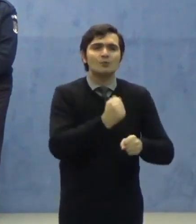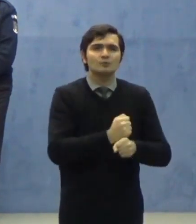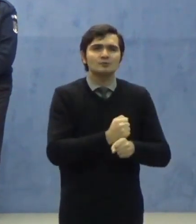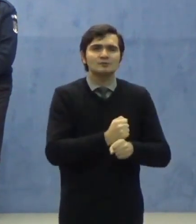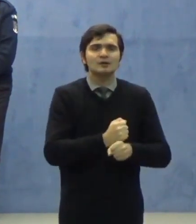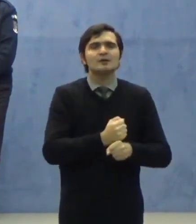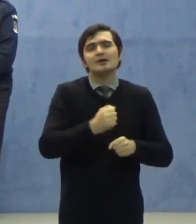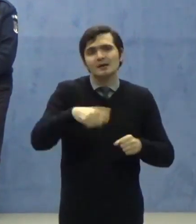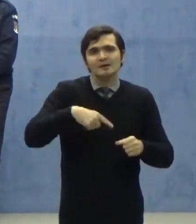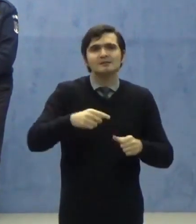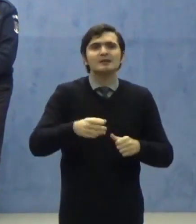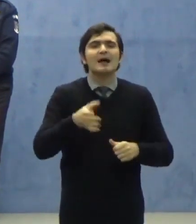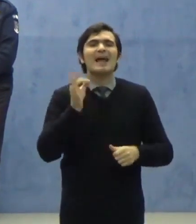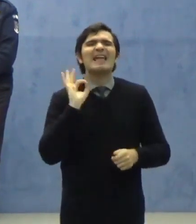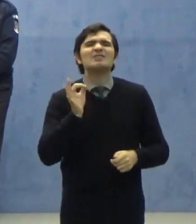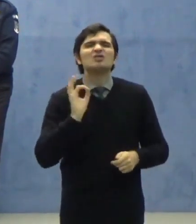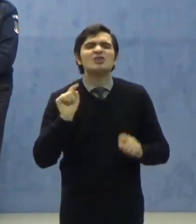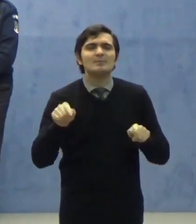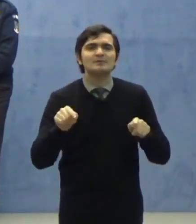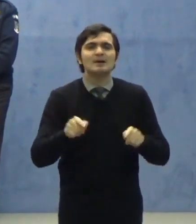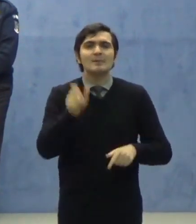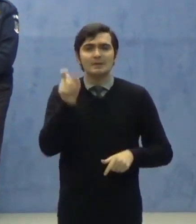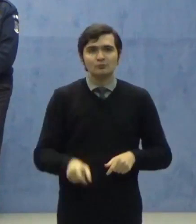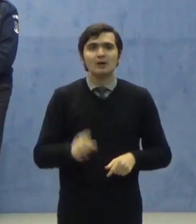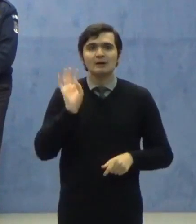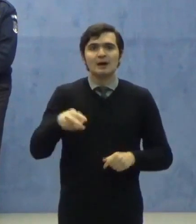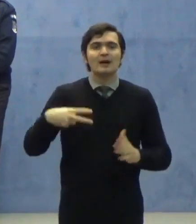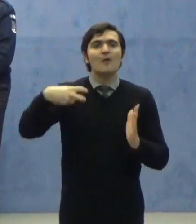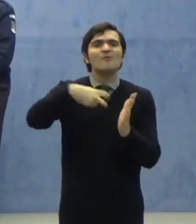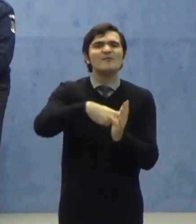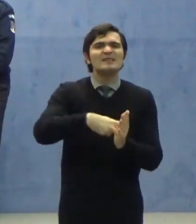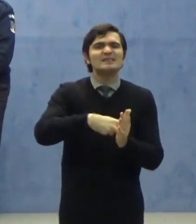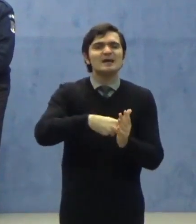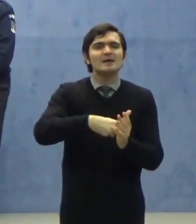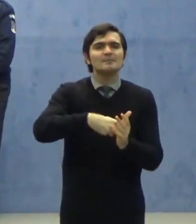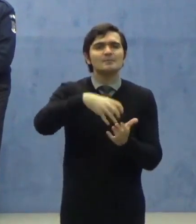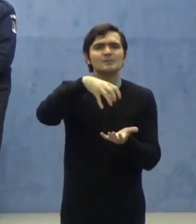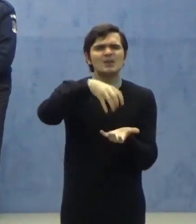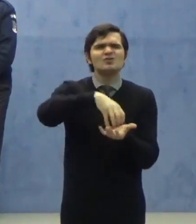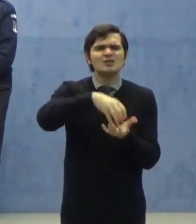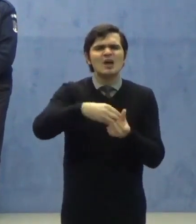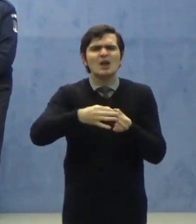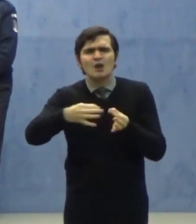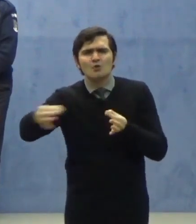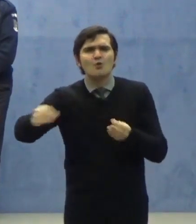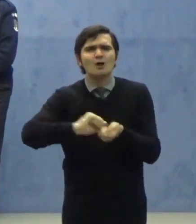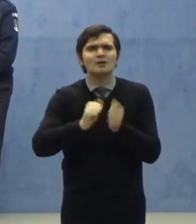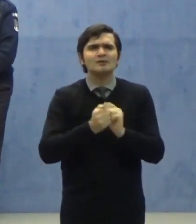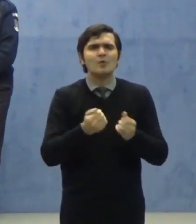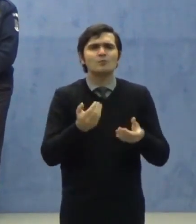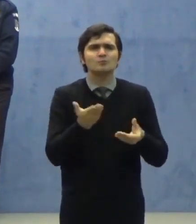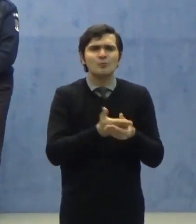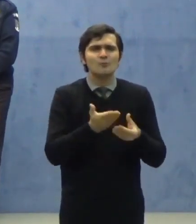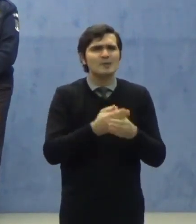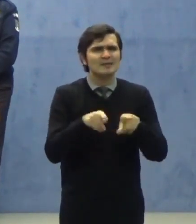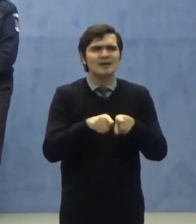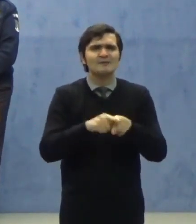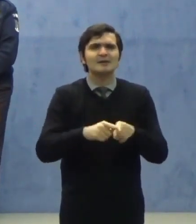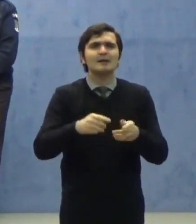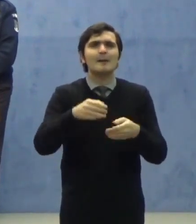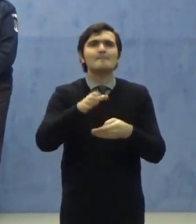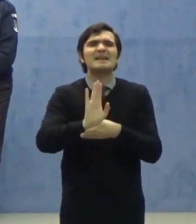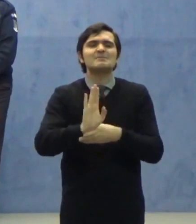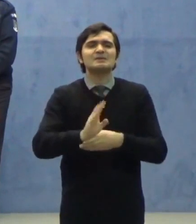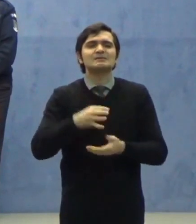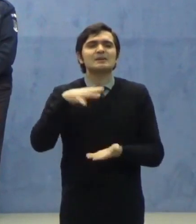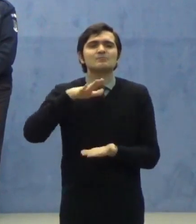la excepții persoane care posedă o viză de lungă ședere, un permis de ședere sau un document echivalent, permisului de ședere eliberat